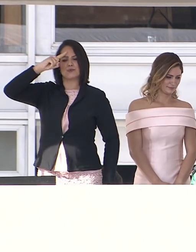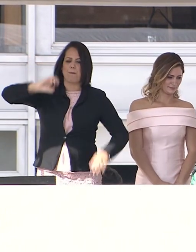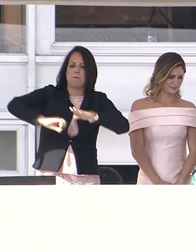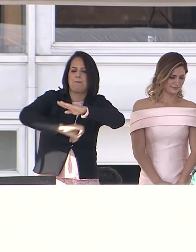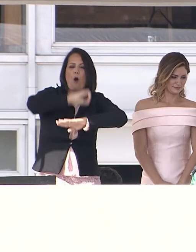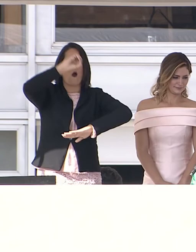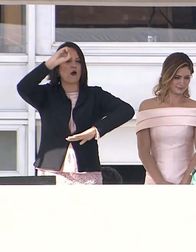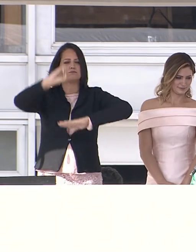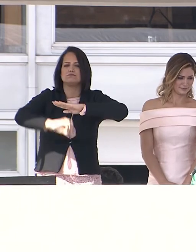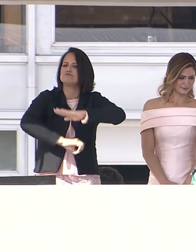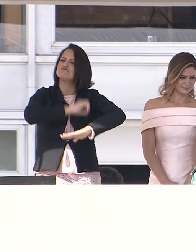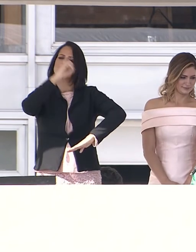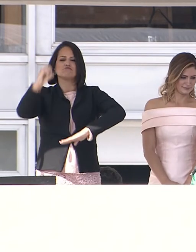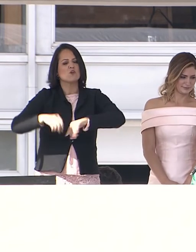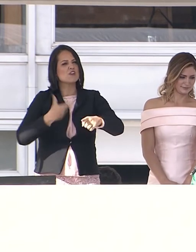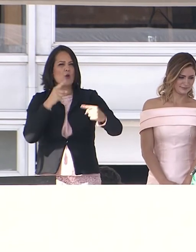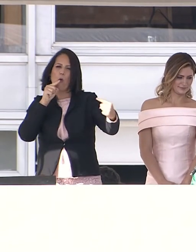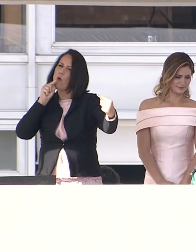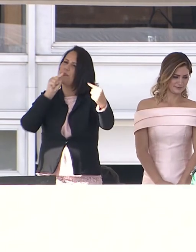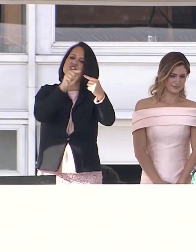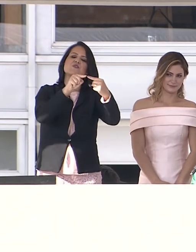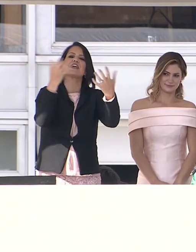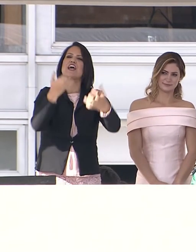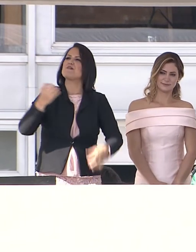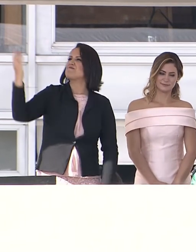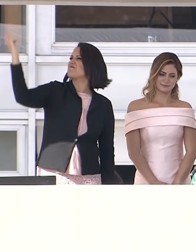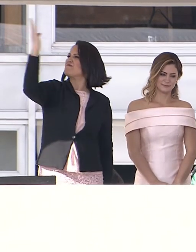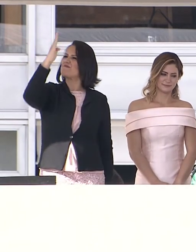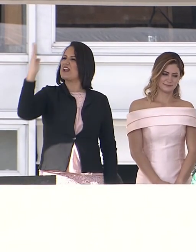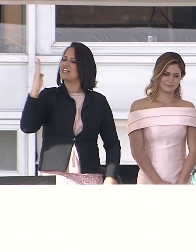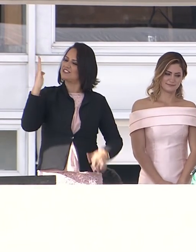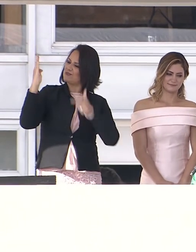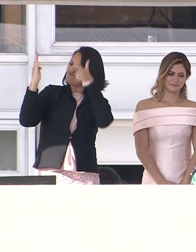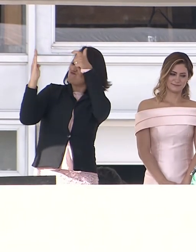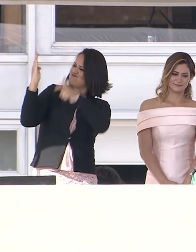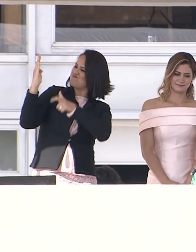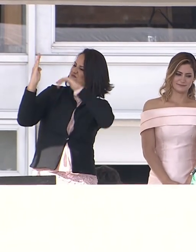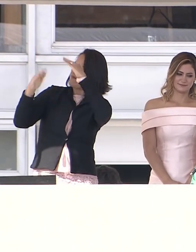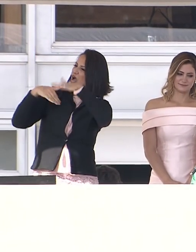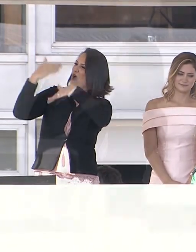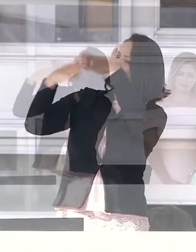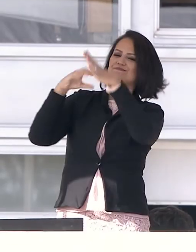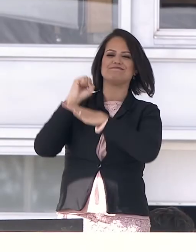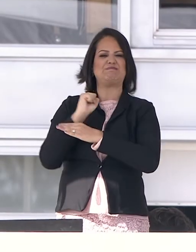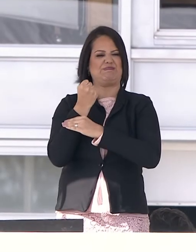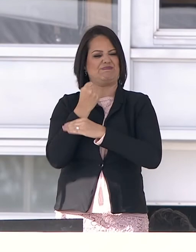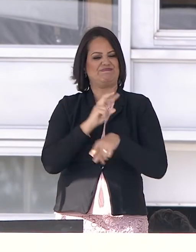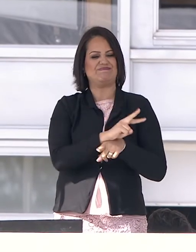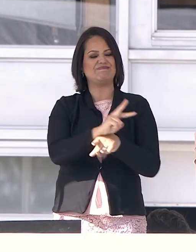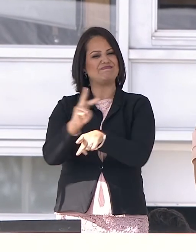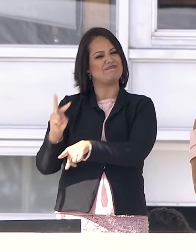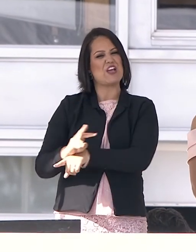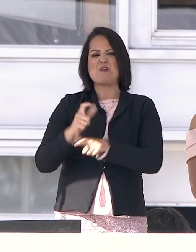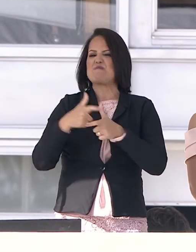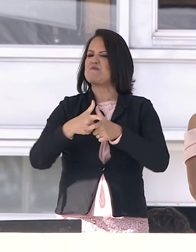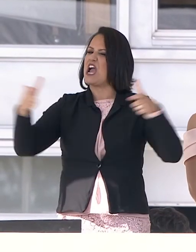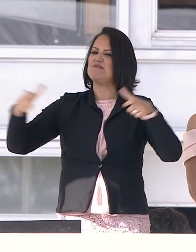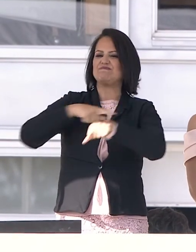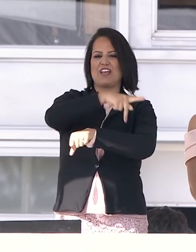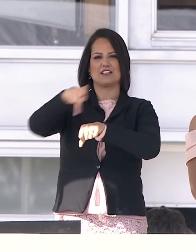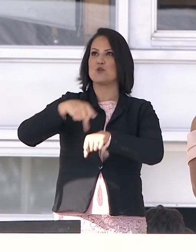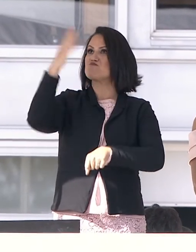perseguir o objetivo de tornar o nosso país um lugar próspero e seguro para os nossos cidadãos e uma das maiores nações do planeta.